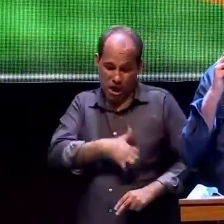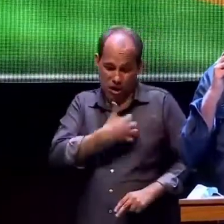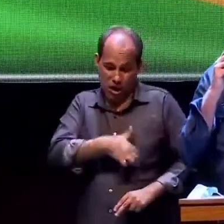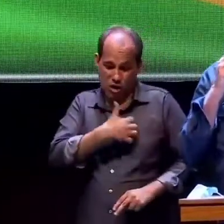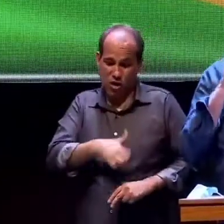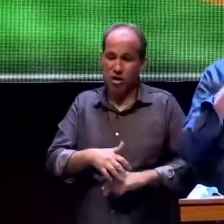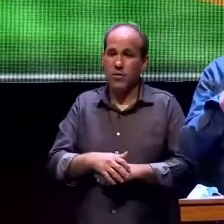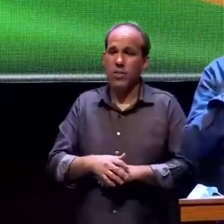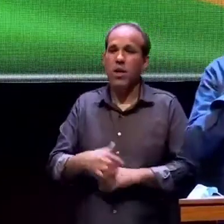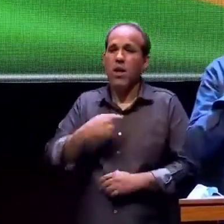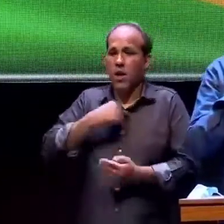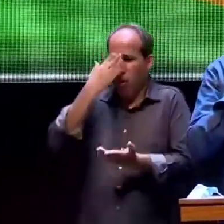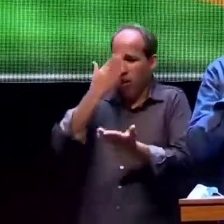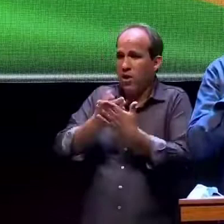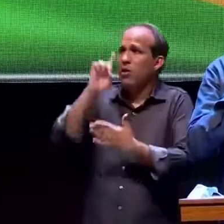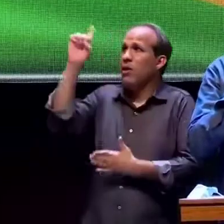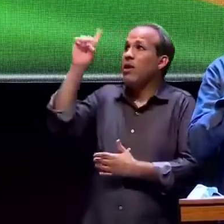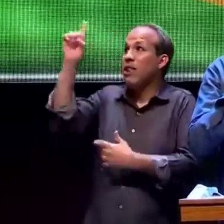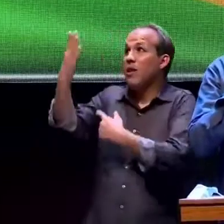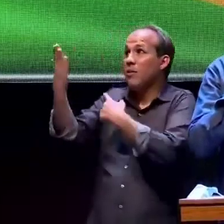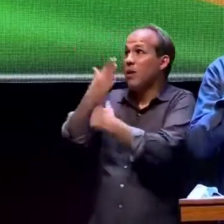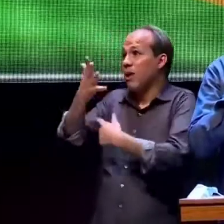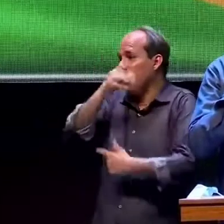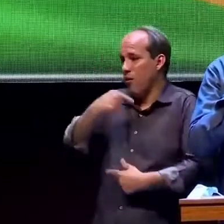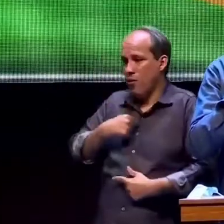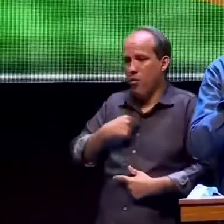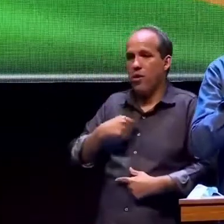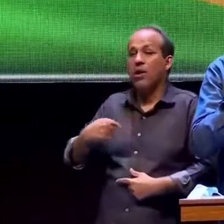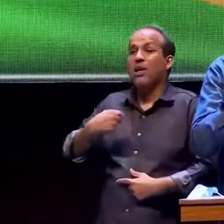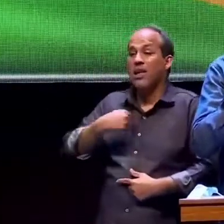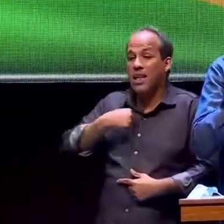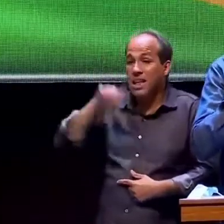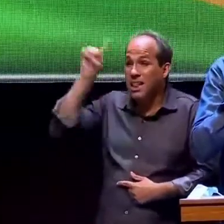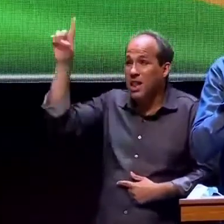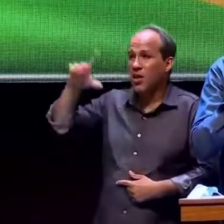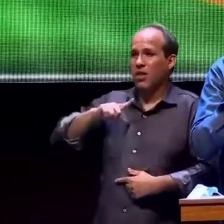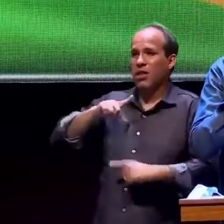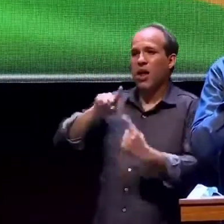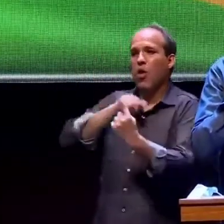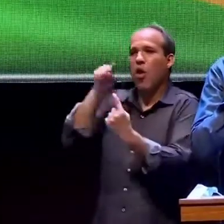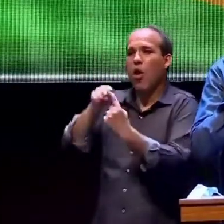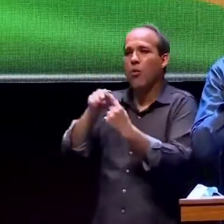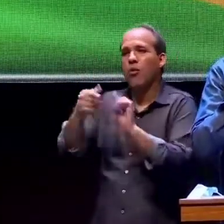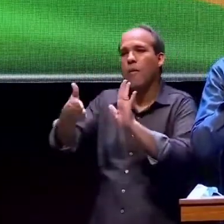em Deus ele nos salvou ele tem um propósito para cada um de nós